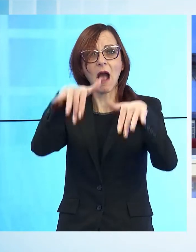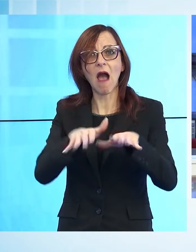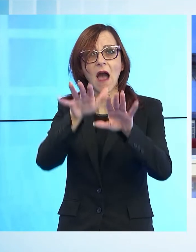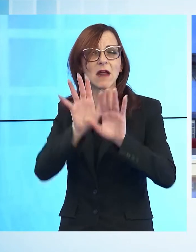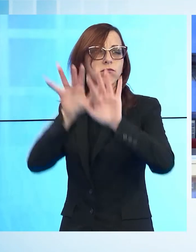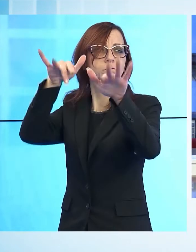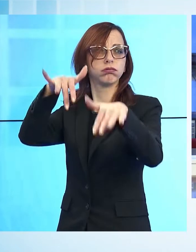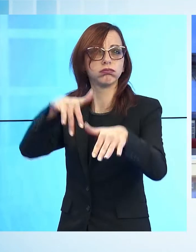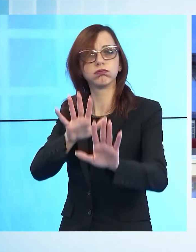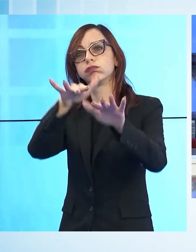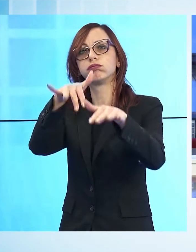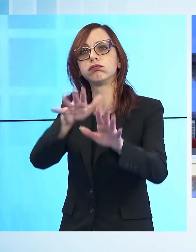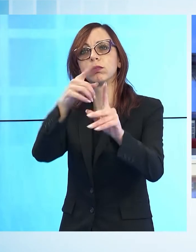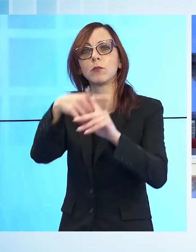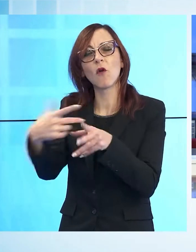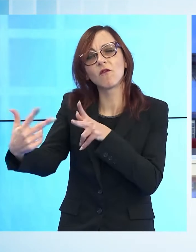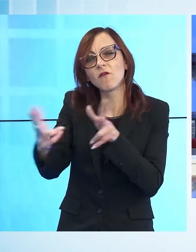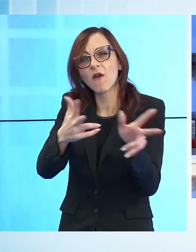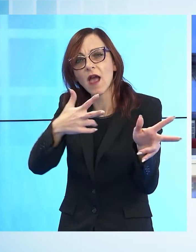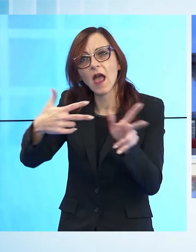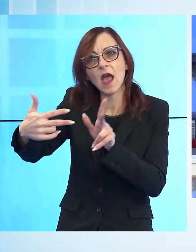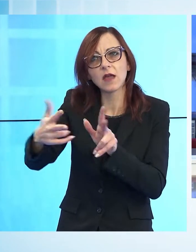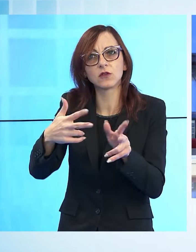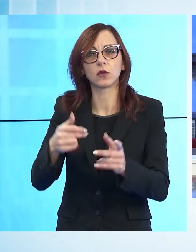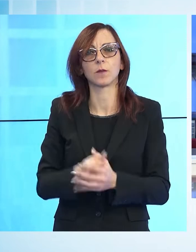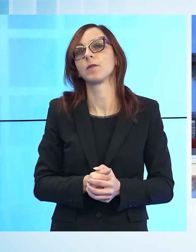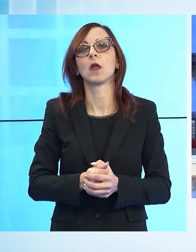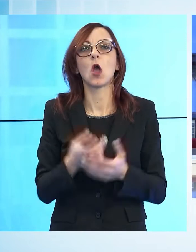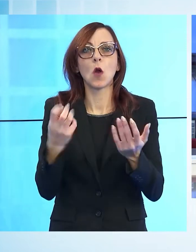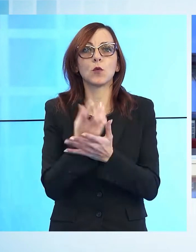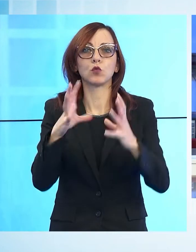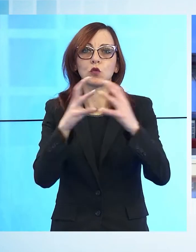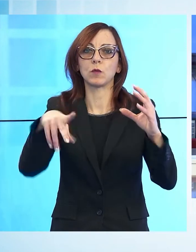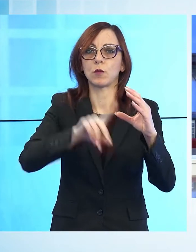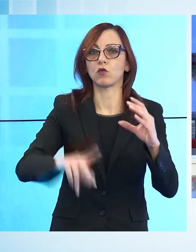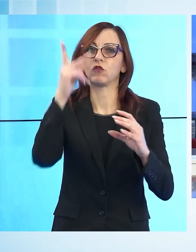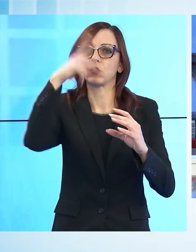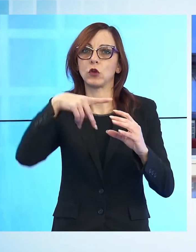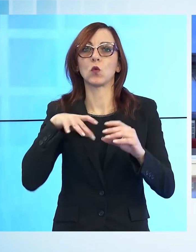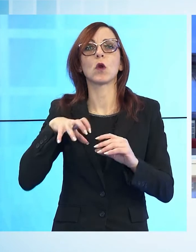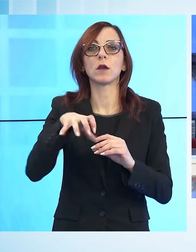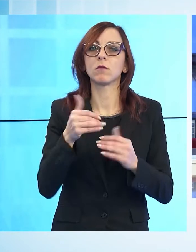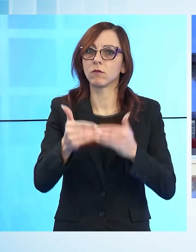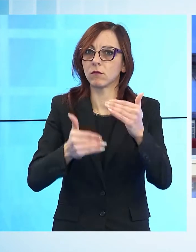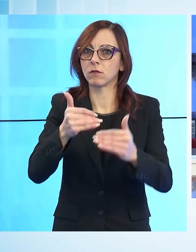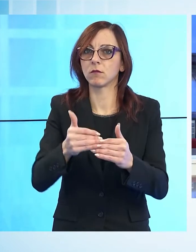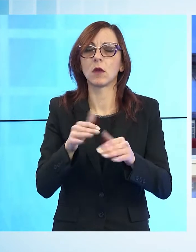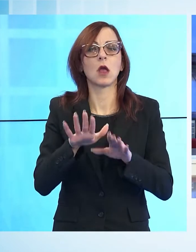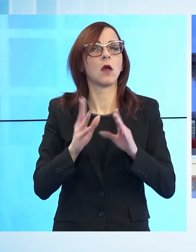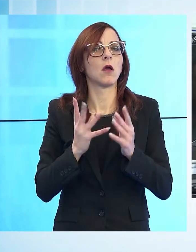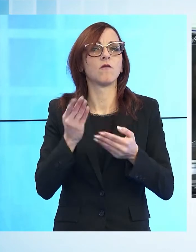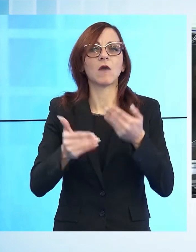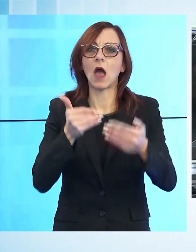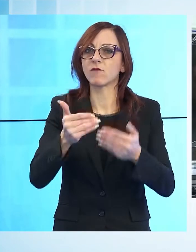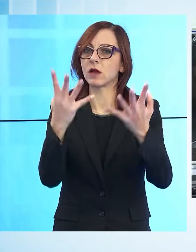Parliamo adesso di produzione industriale in provincia di Lucca. La ripresa prosegue a passo regolare.